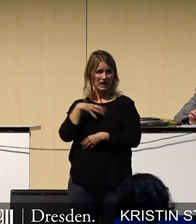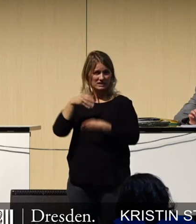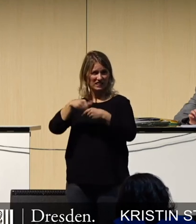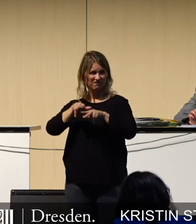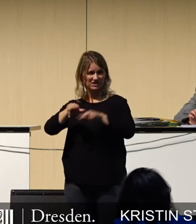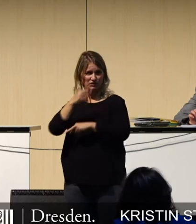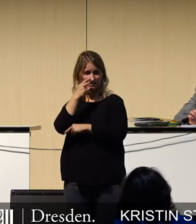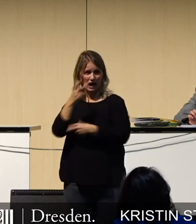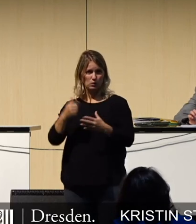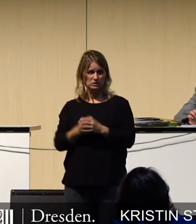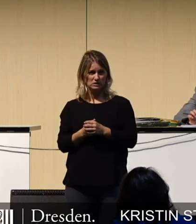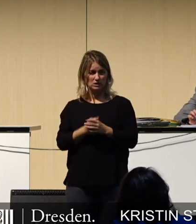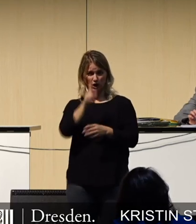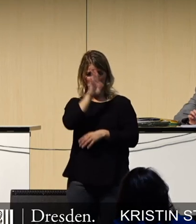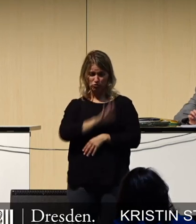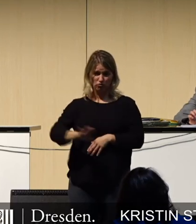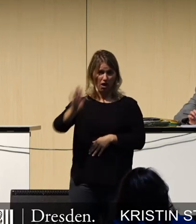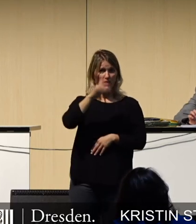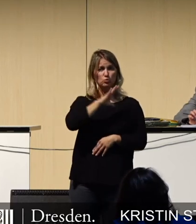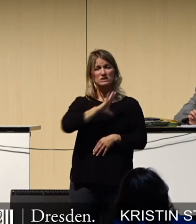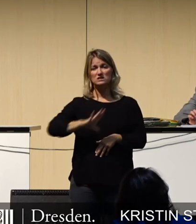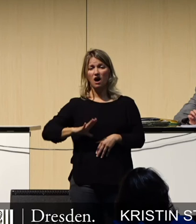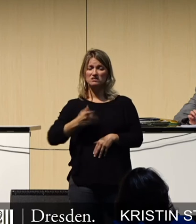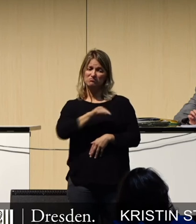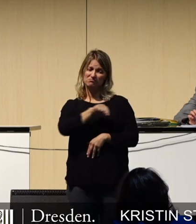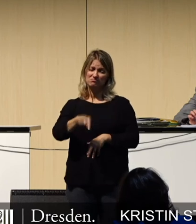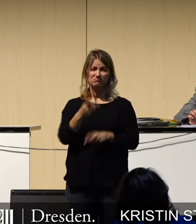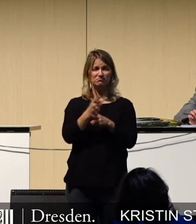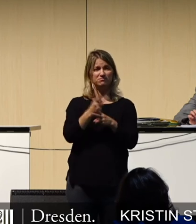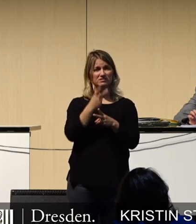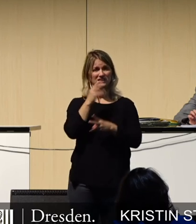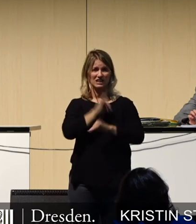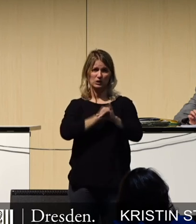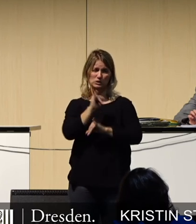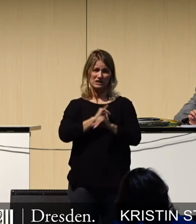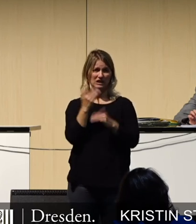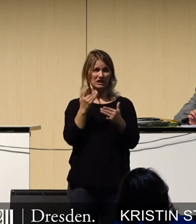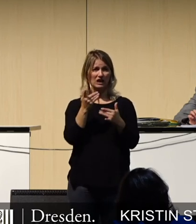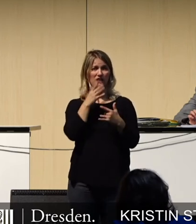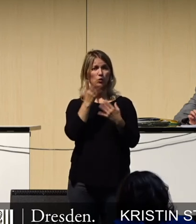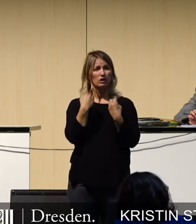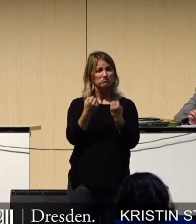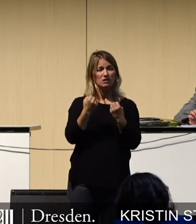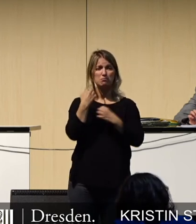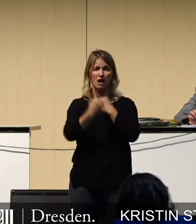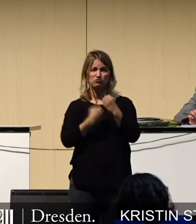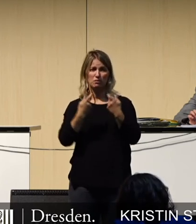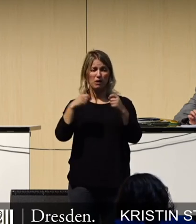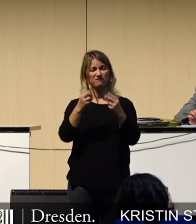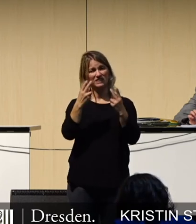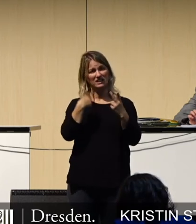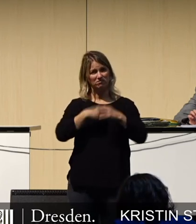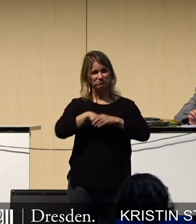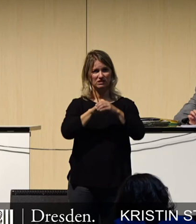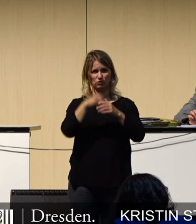Deutschland und Sachsen sind seit jeher Industriestandorte. Der Maschinen- und Fahrzeugbau sind eine wichtige Stütze für die Wirtschaftskraft Deutschlands